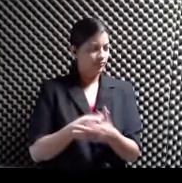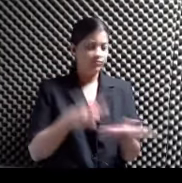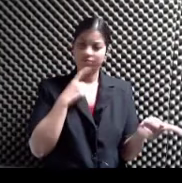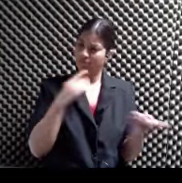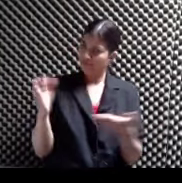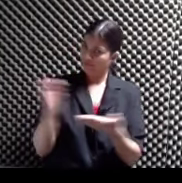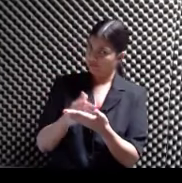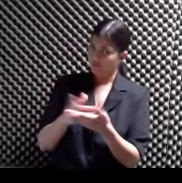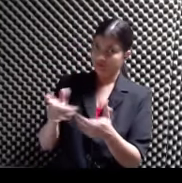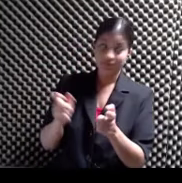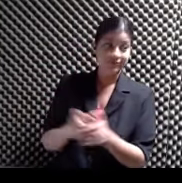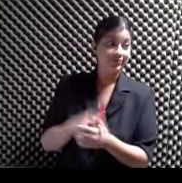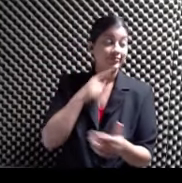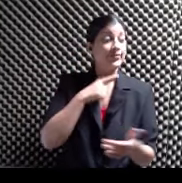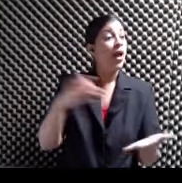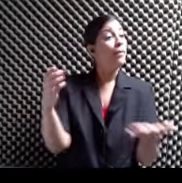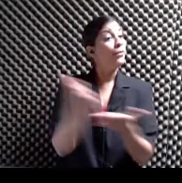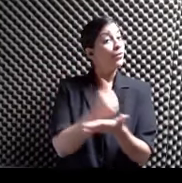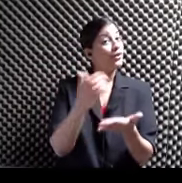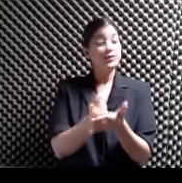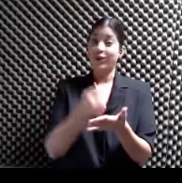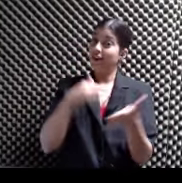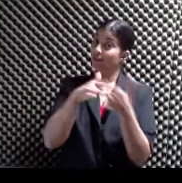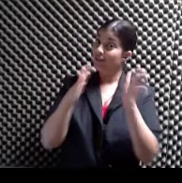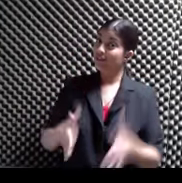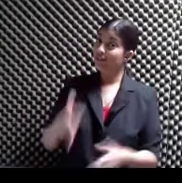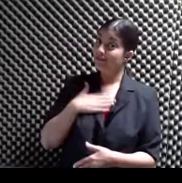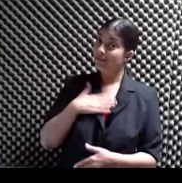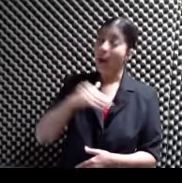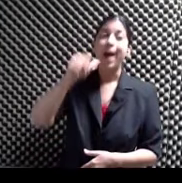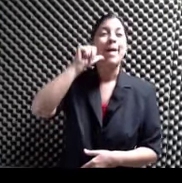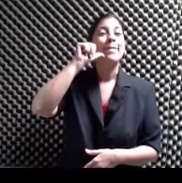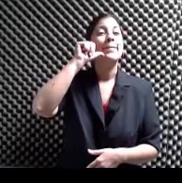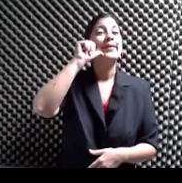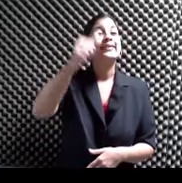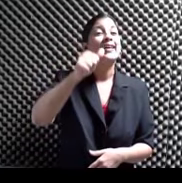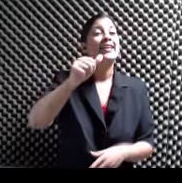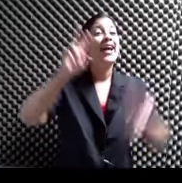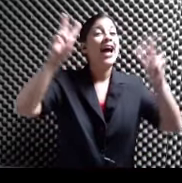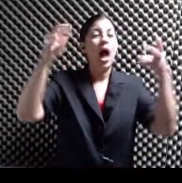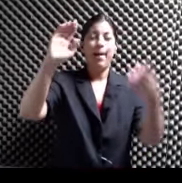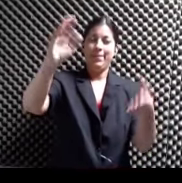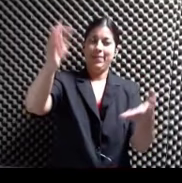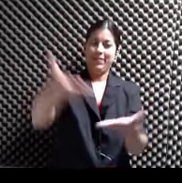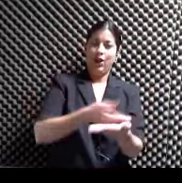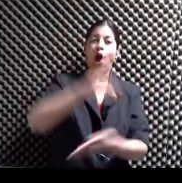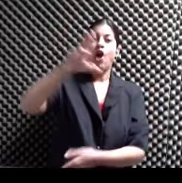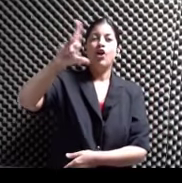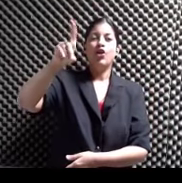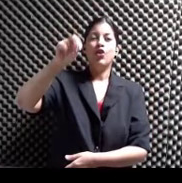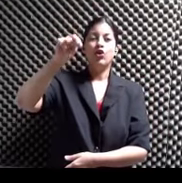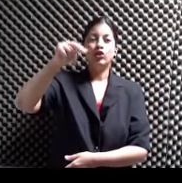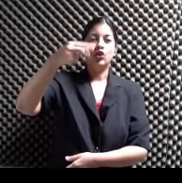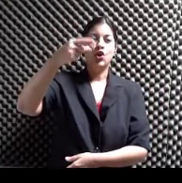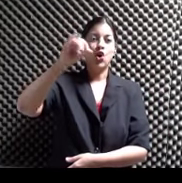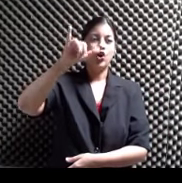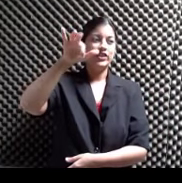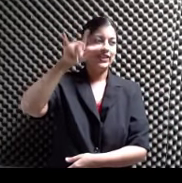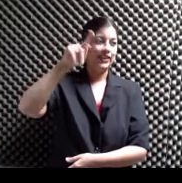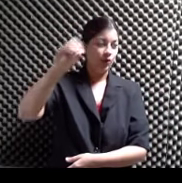aprovecho Que ya que me acordaste Mis estudiantes Mañana estrena Bienvenido Don Goyito En la Escuela de Bellas Artes De Carolina Funciones